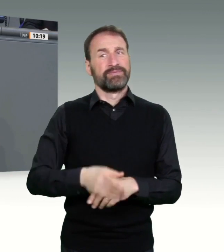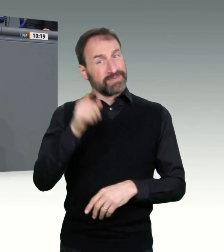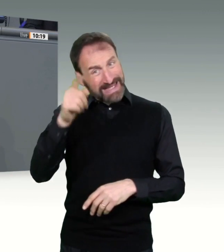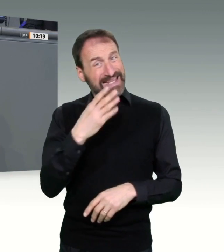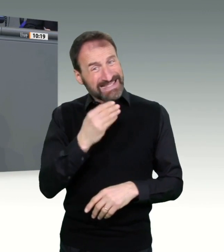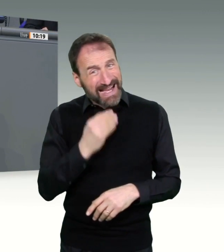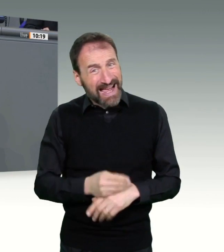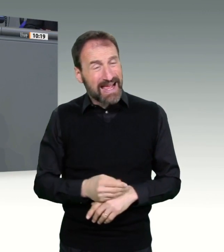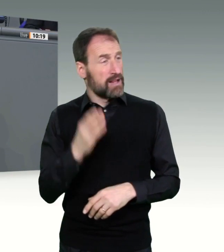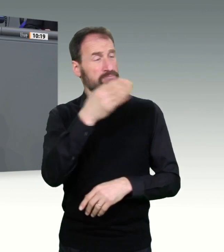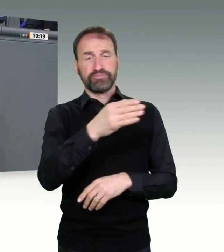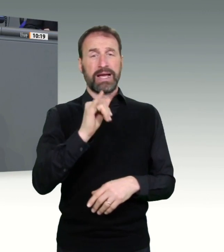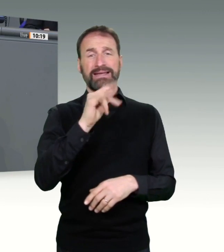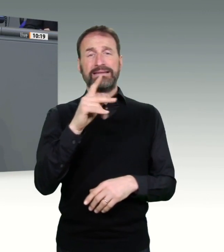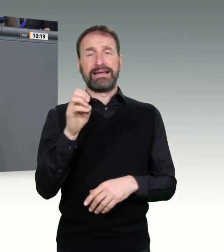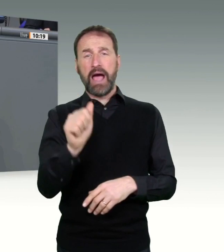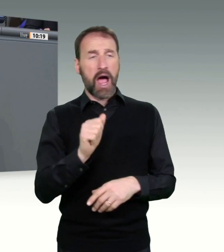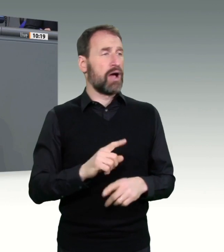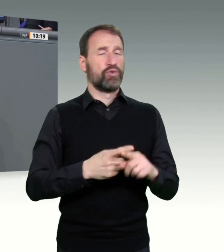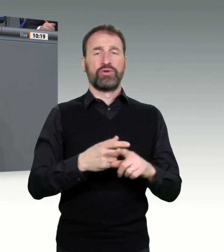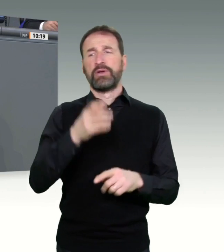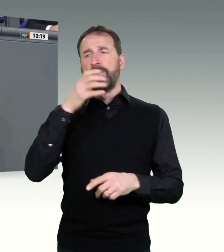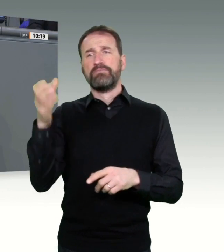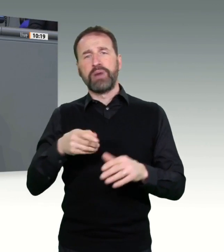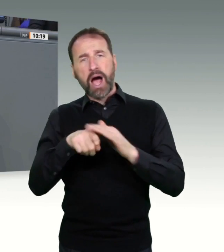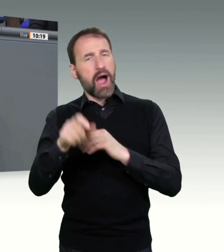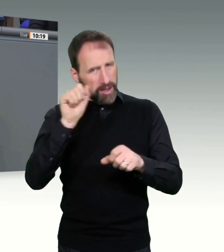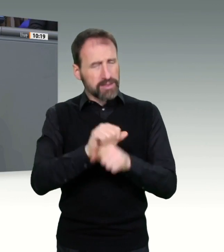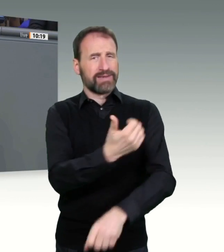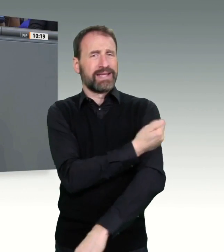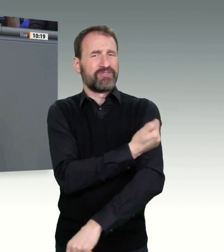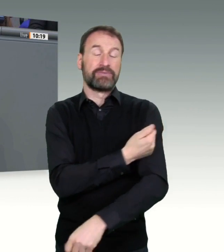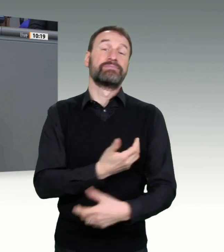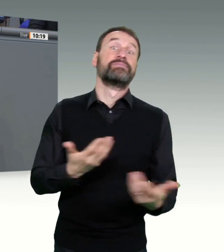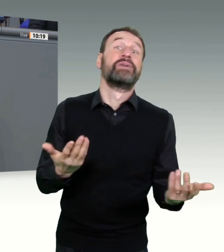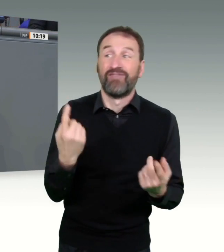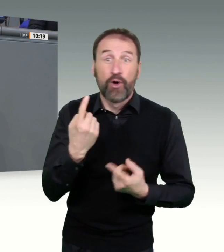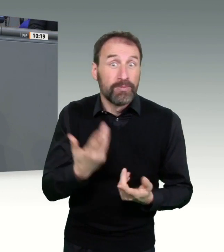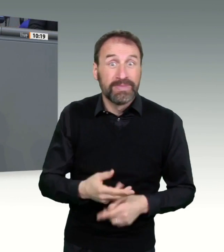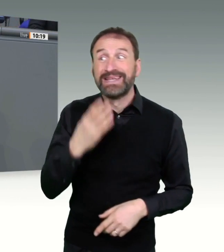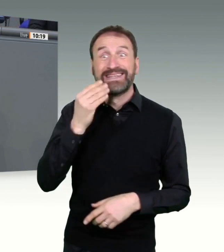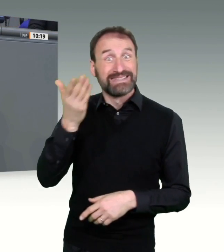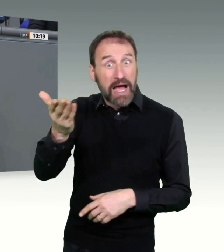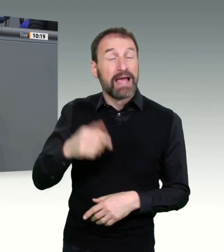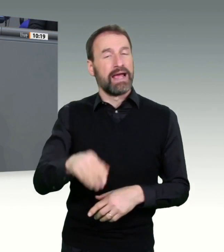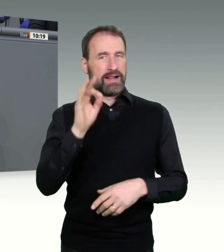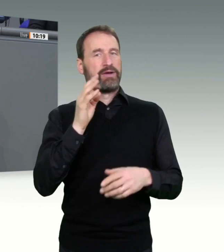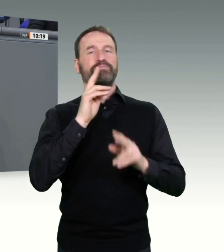auch daran, dass Israel bei der Impfstoffbestellung klüger war als Deutschland und Europa. Als wir noch verhandelt